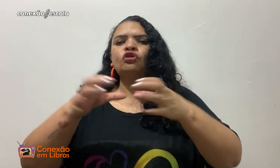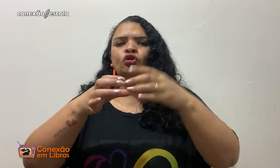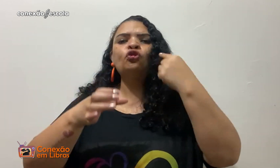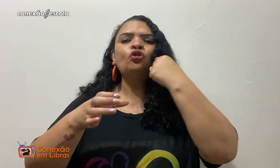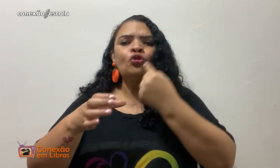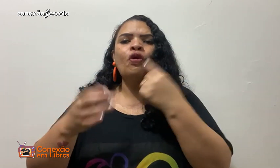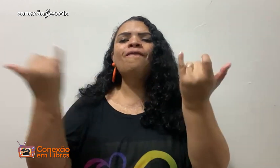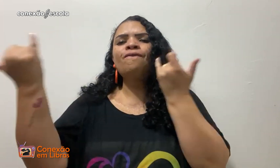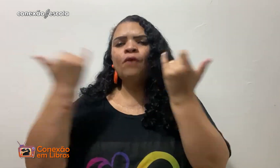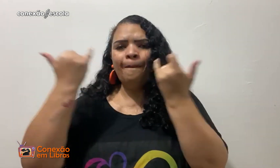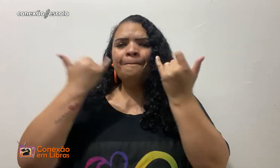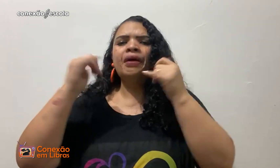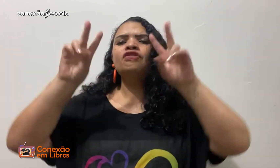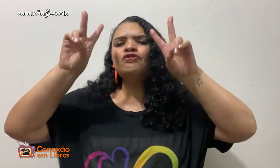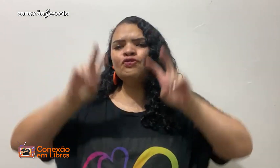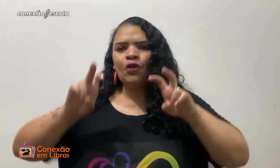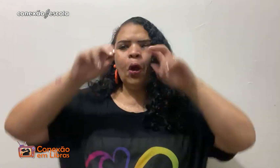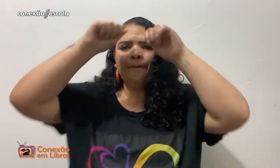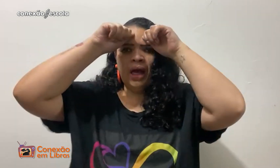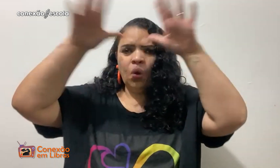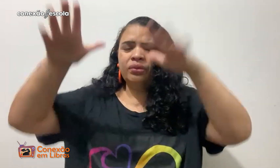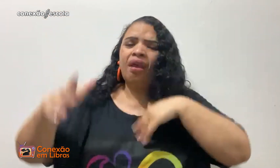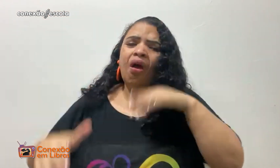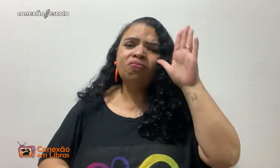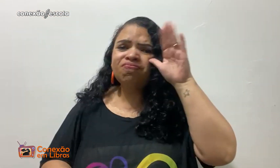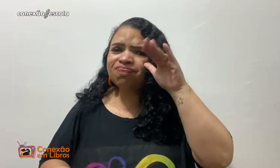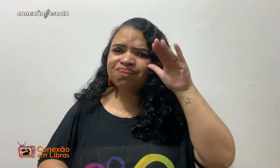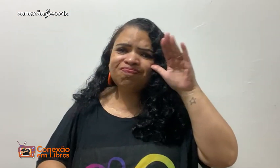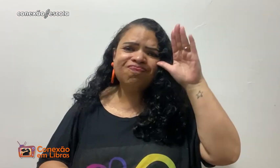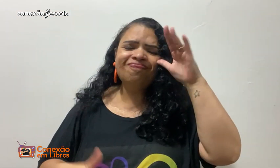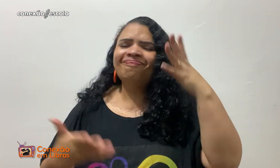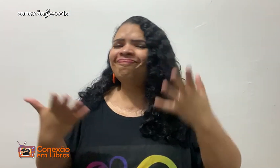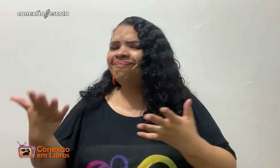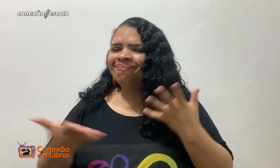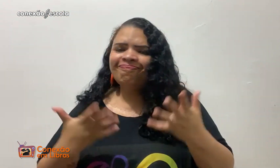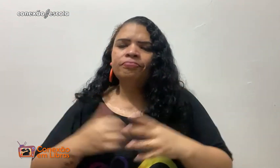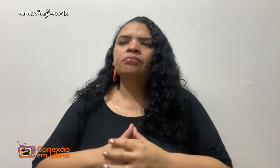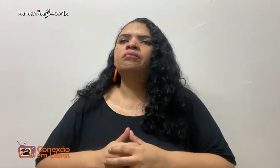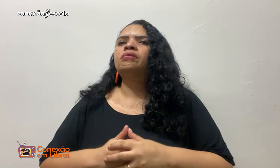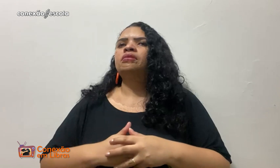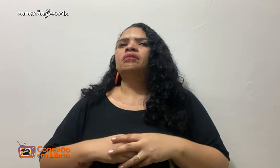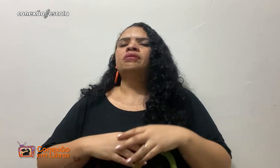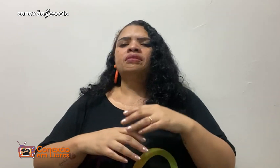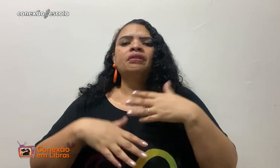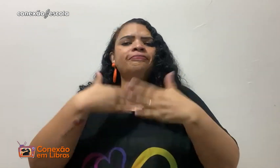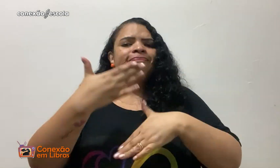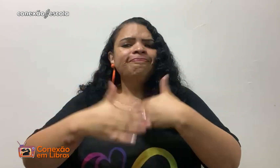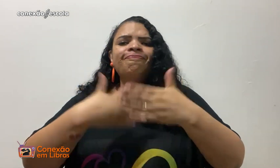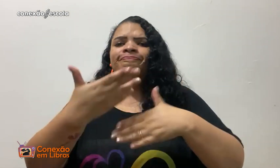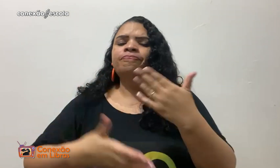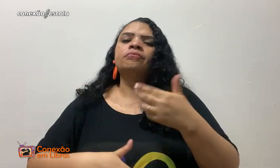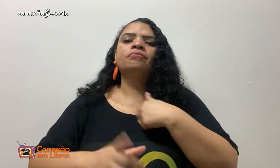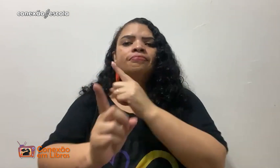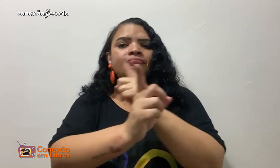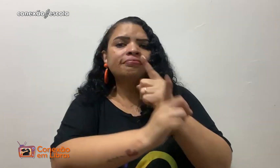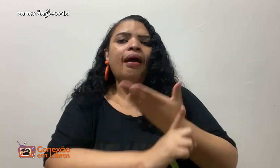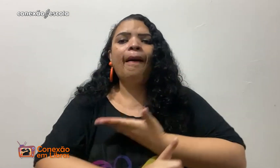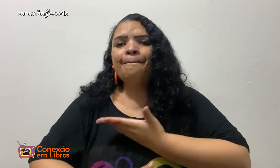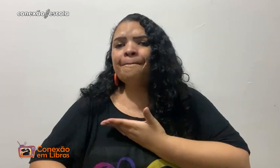tema. E antigamente tinha algumas informações de surdos, tudo, eu até procurava naquela época, mas eu ainda não conseguia.